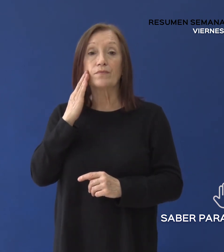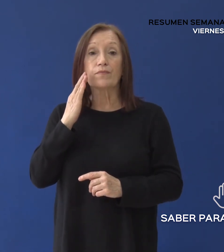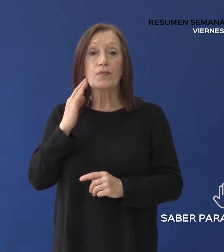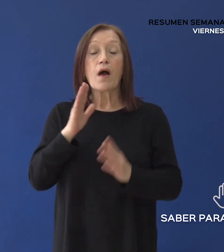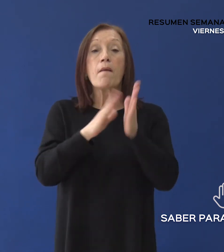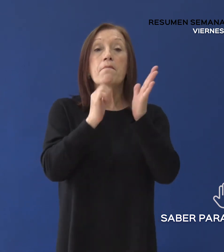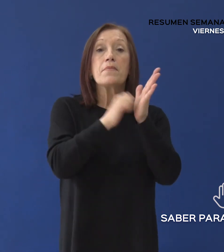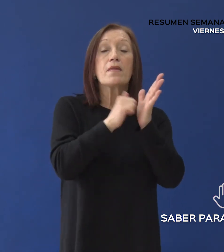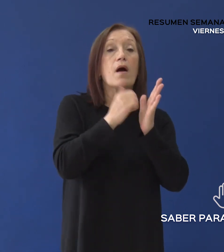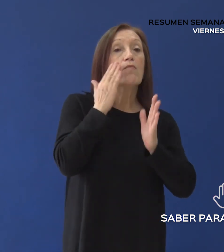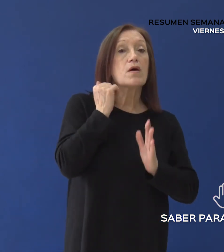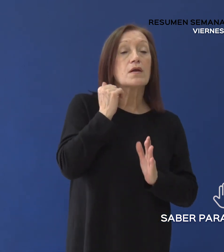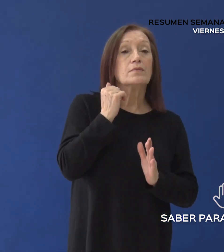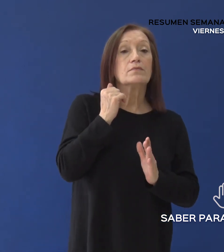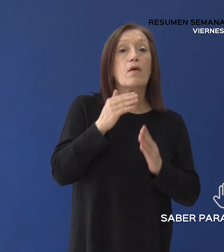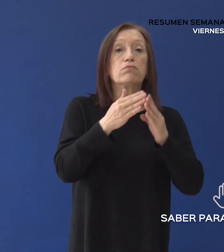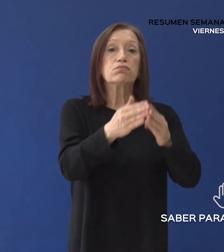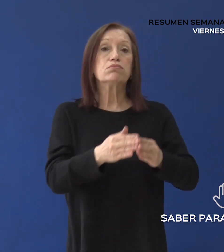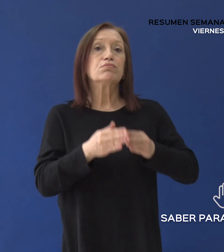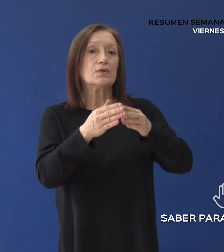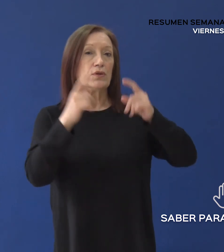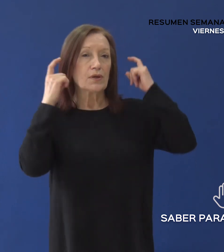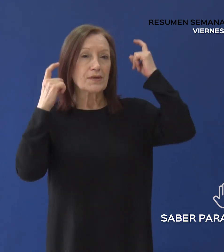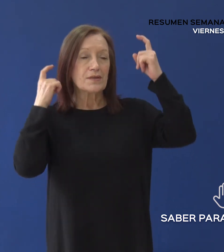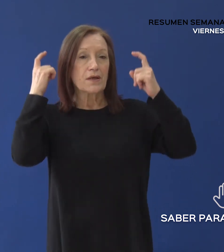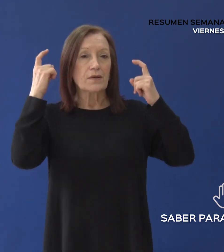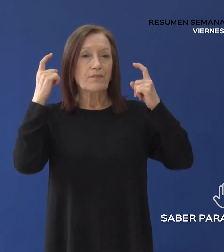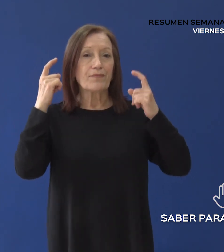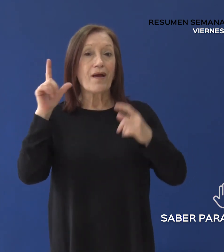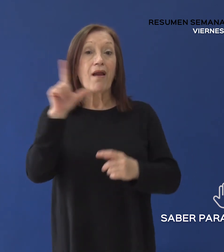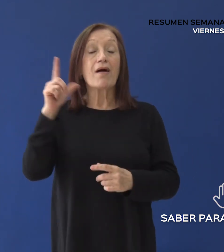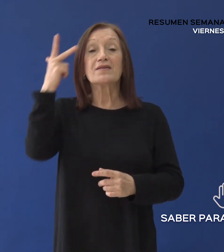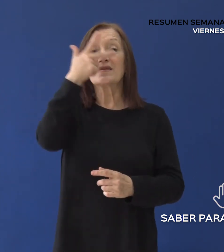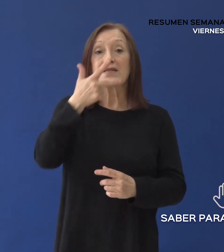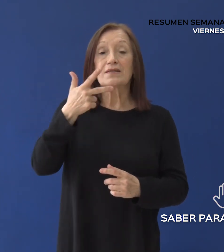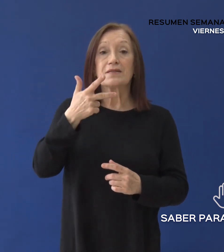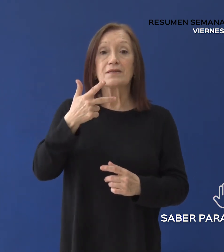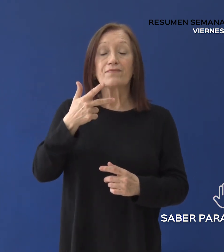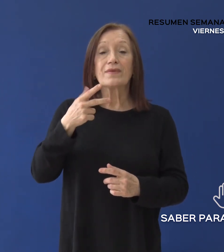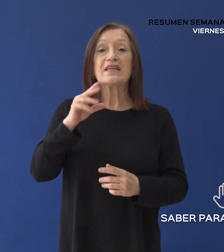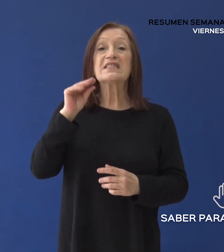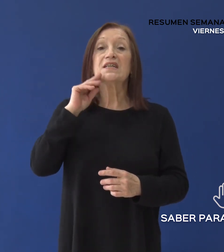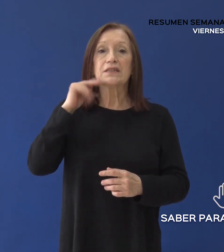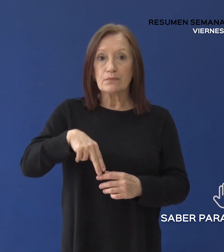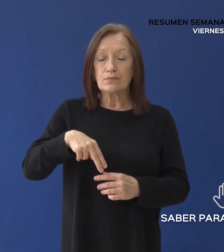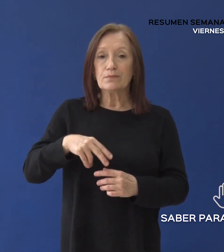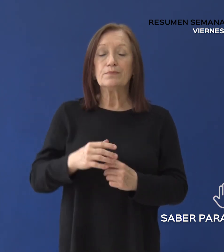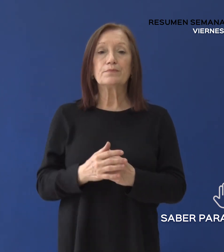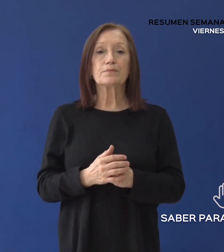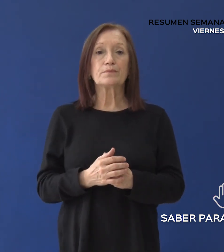Piedra Buena 4. Deseado 5. Las Heras 5. El Chaltén El